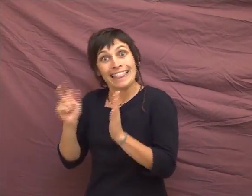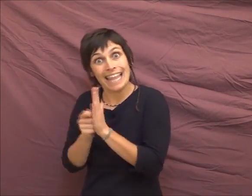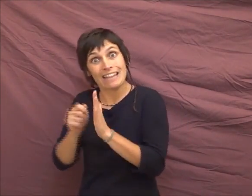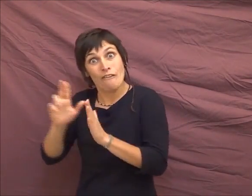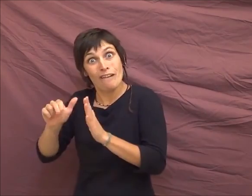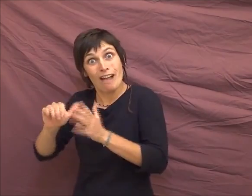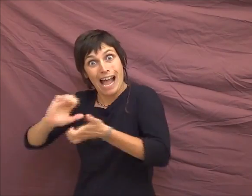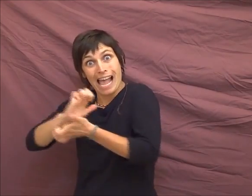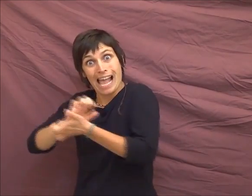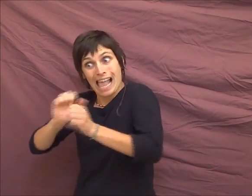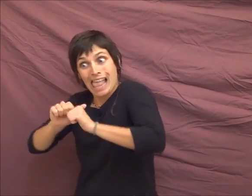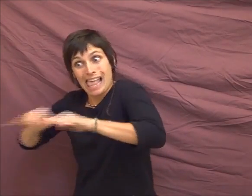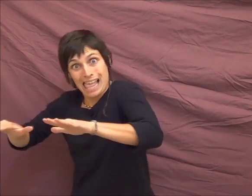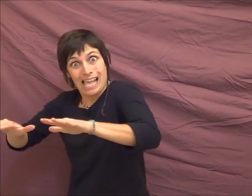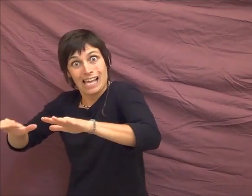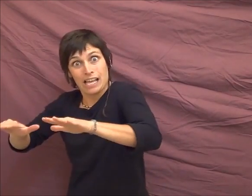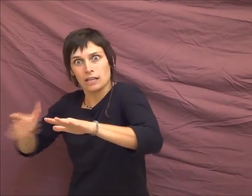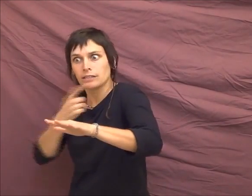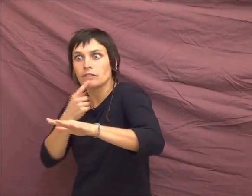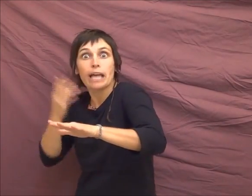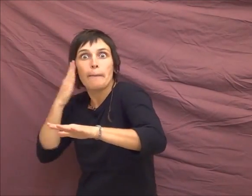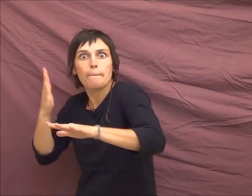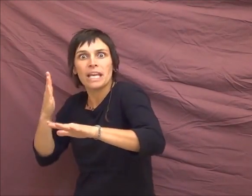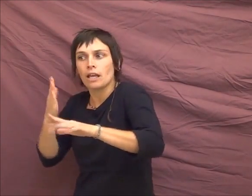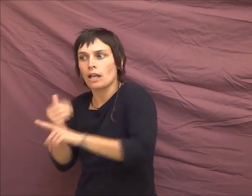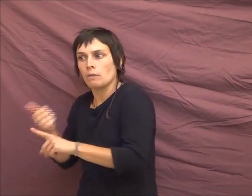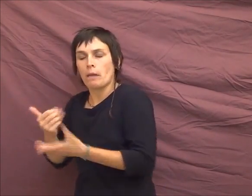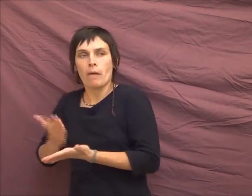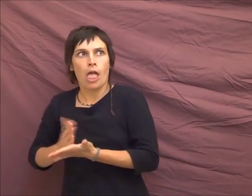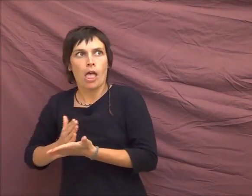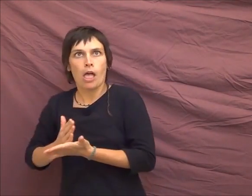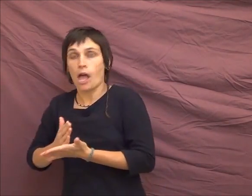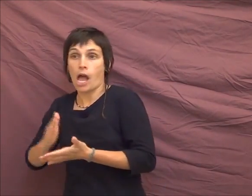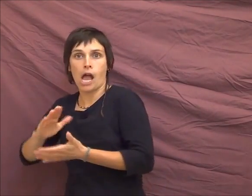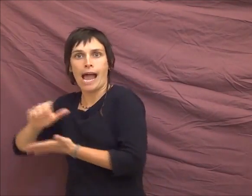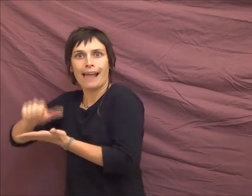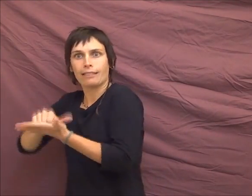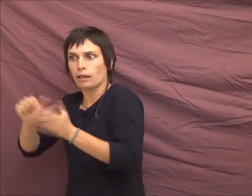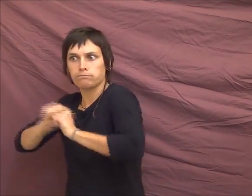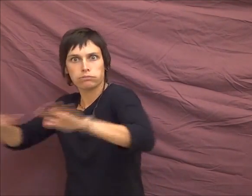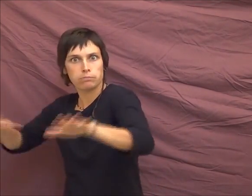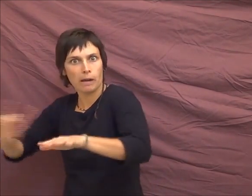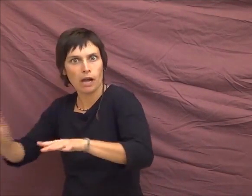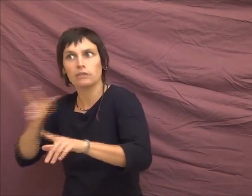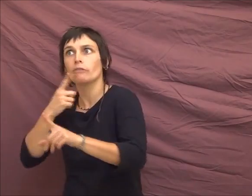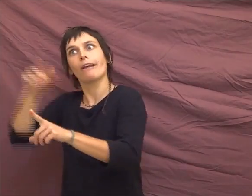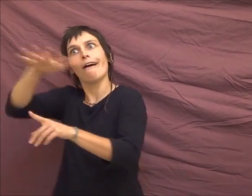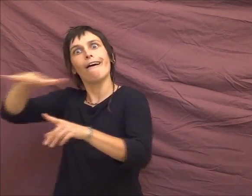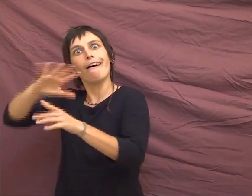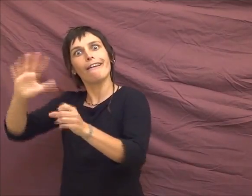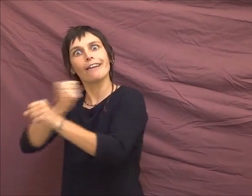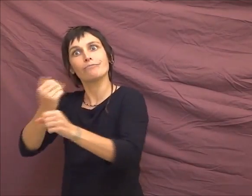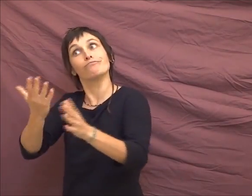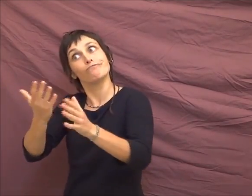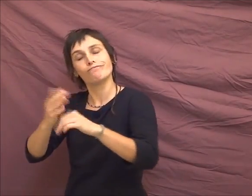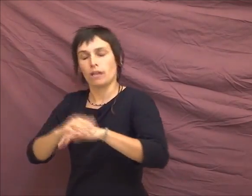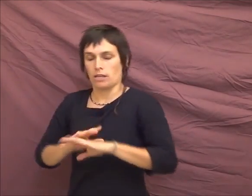sous presse. À quelques heures de la mise sous presse, donc l'article n'allait pas paraître. Et les médecins allaient gagner. Et à un moment donné, je dis aux journalistes au téléphone,